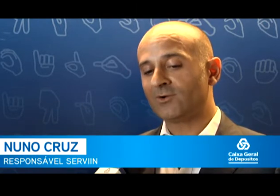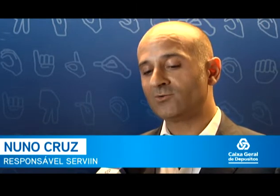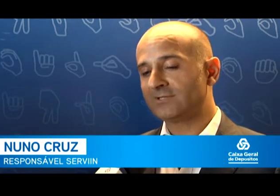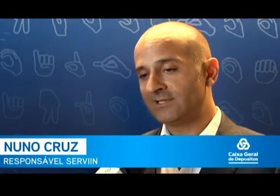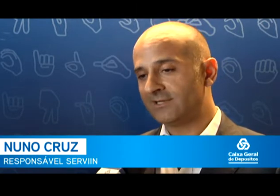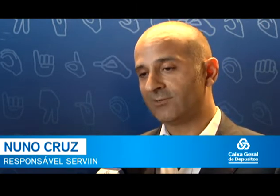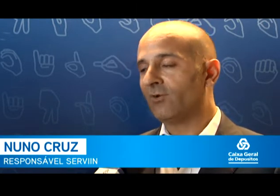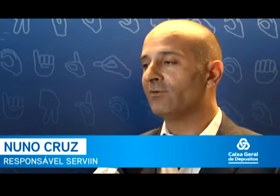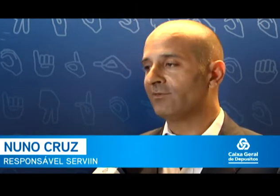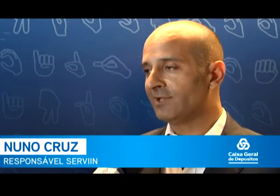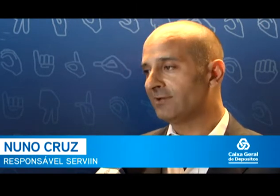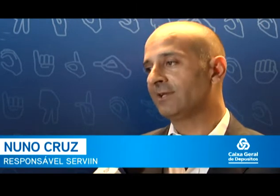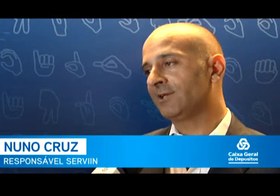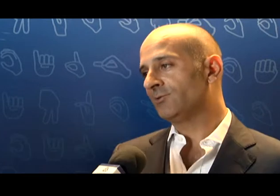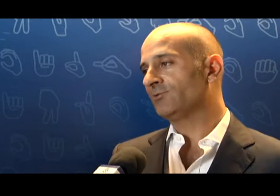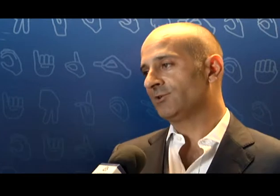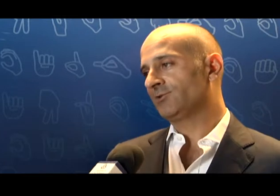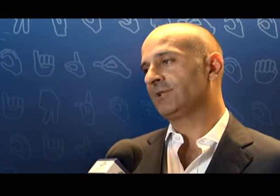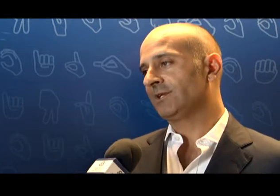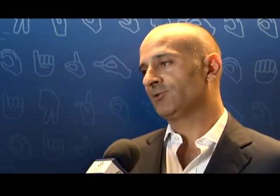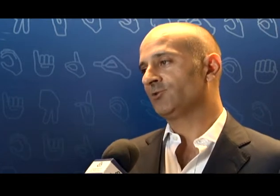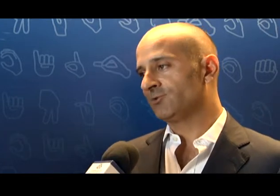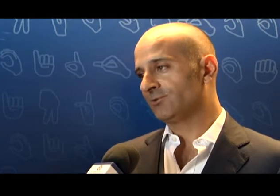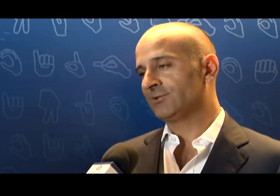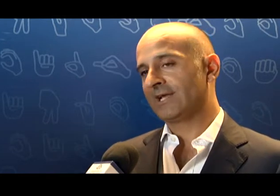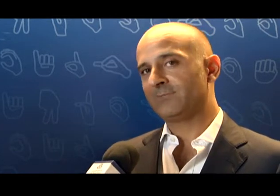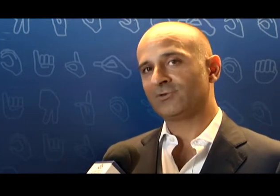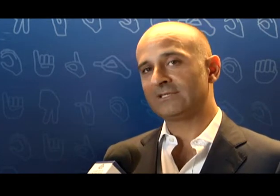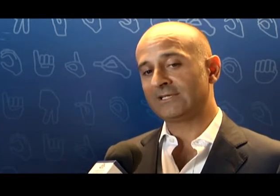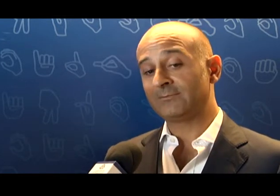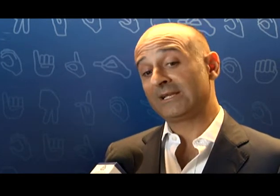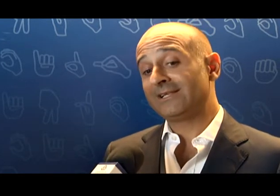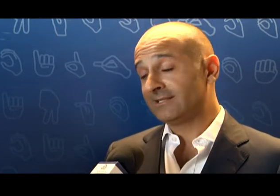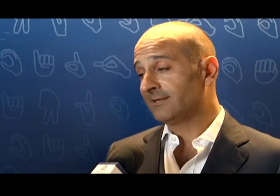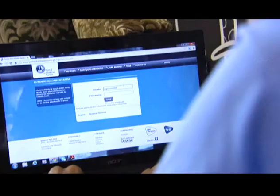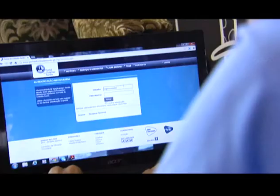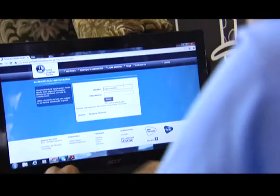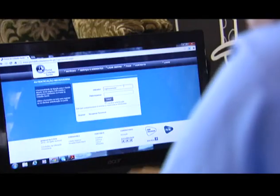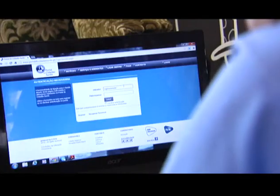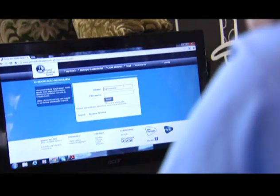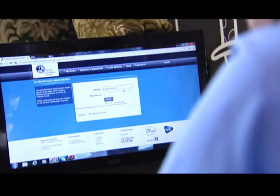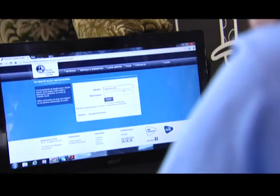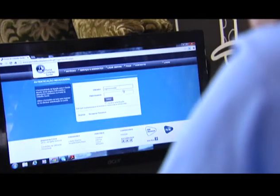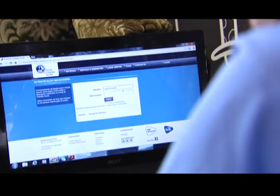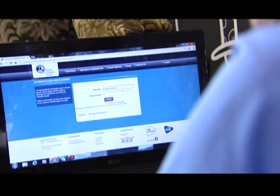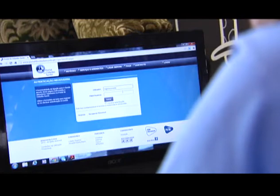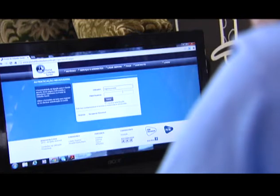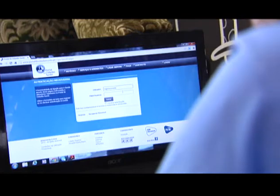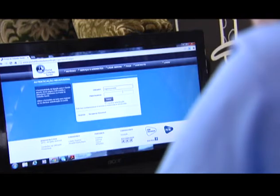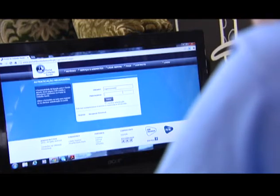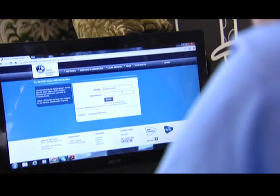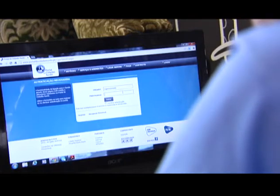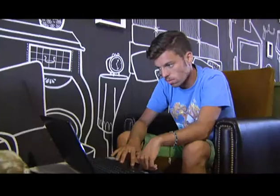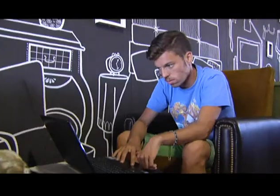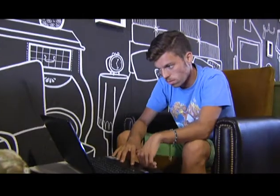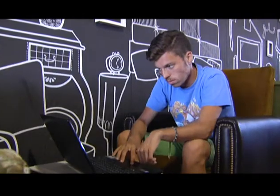consigam ouvir aquilo que os seus clientes surdos têm para dizer. Apenas precisou de fazer